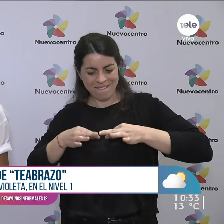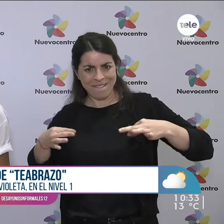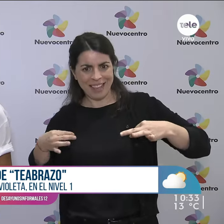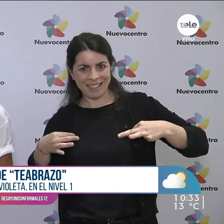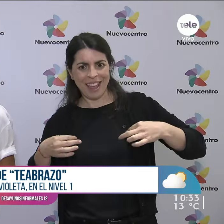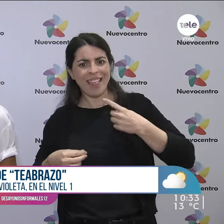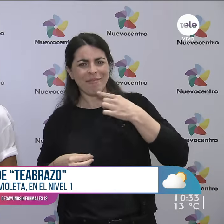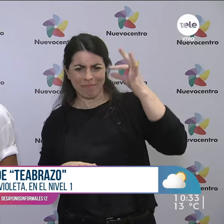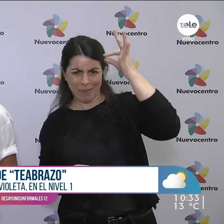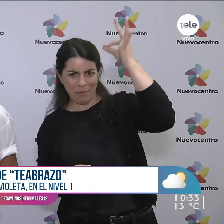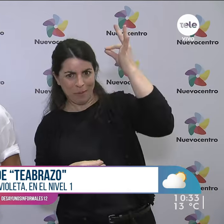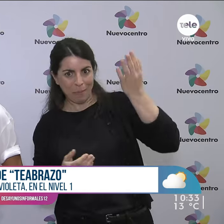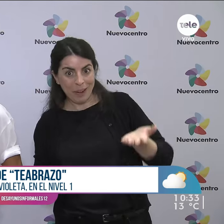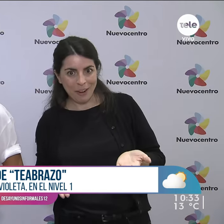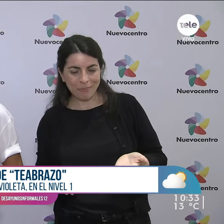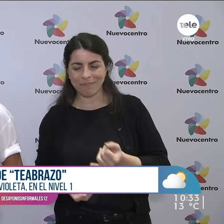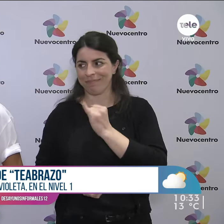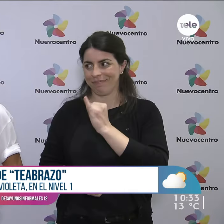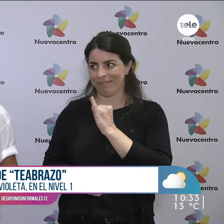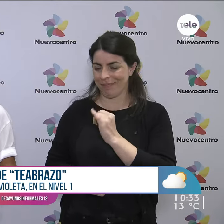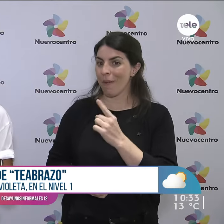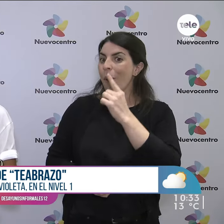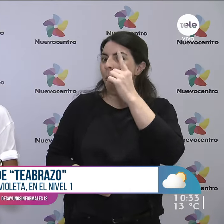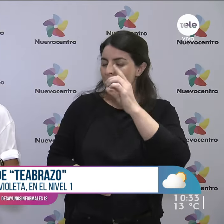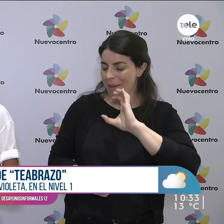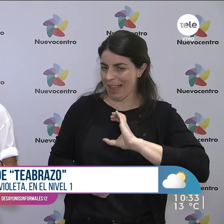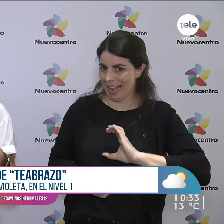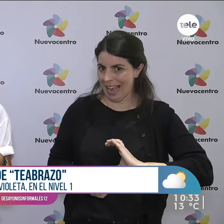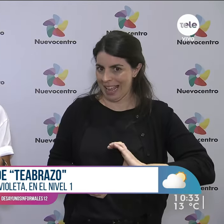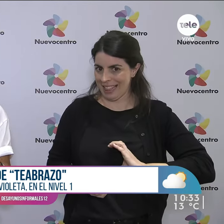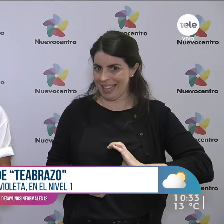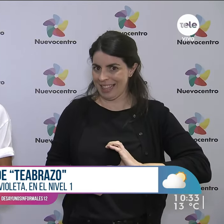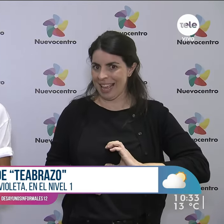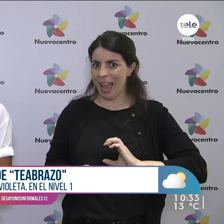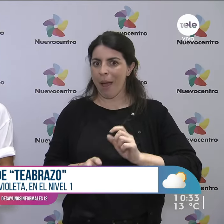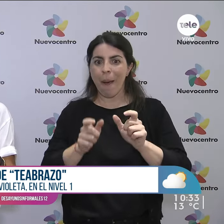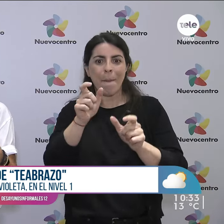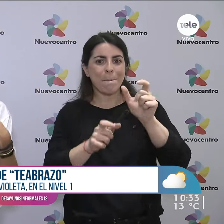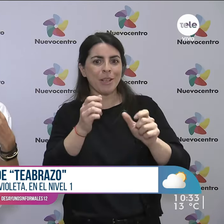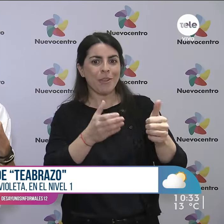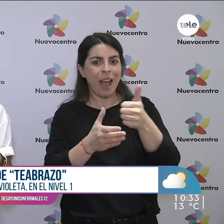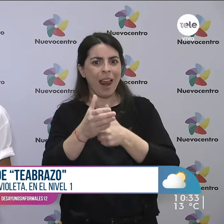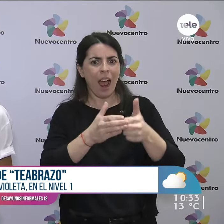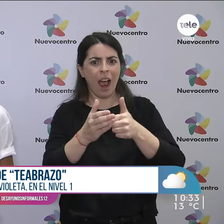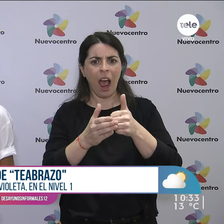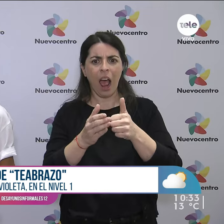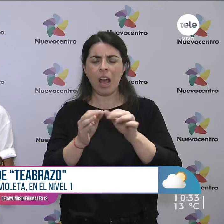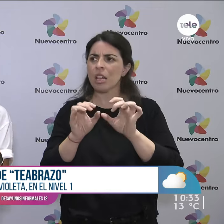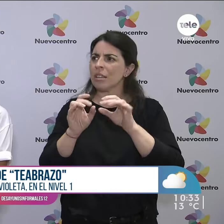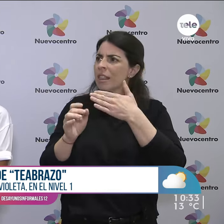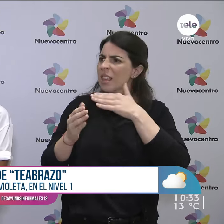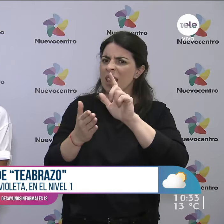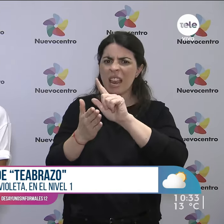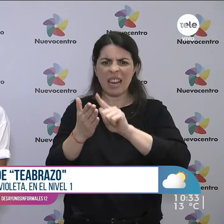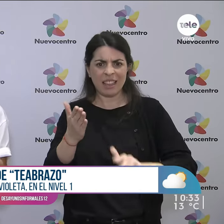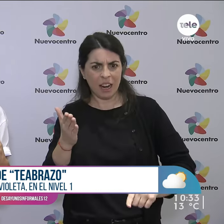¿qué pasa? Una de las características de las personas con autismo es la literalidad. Esto implica que frases que pueden tener ese